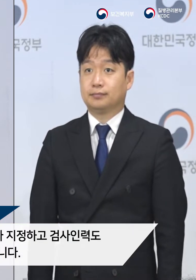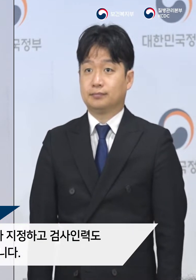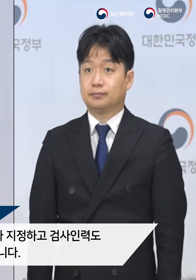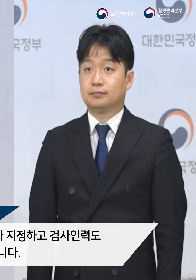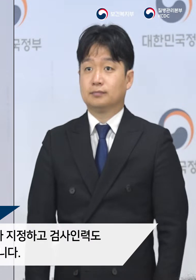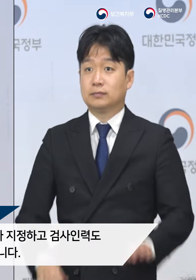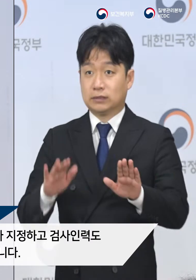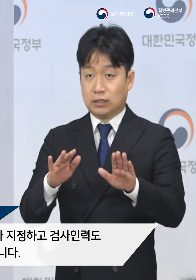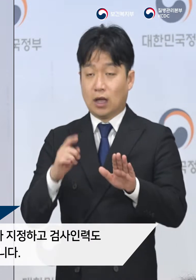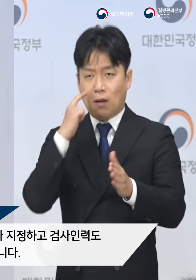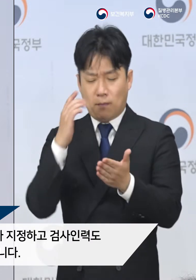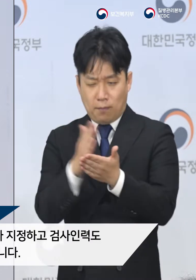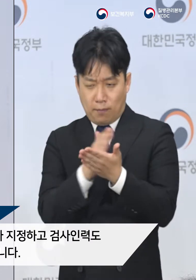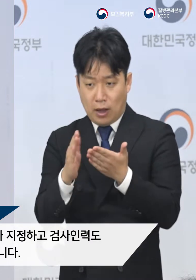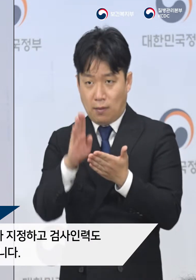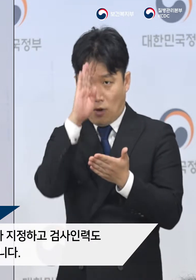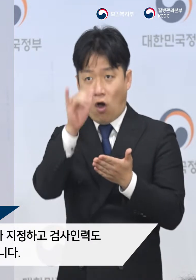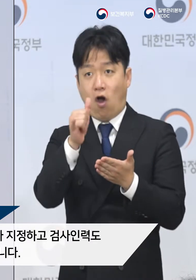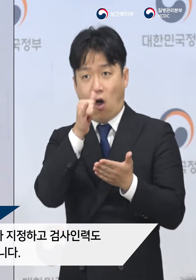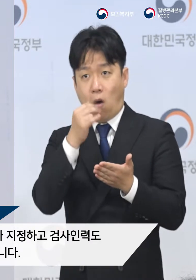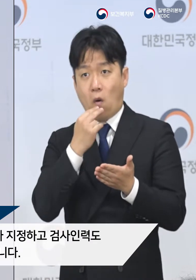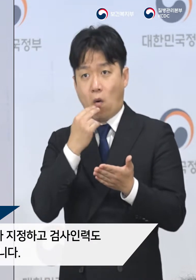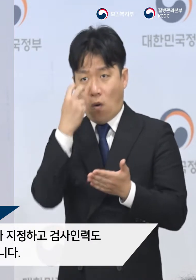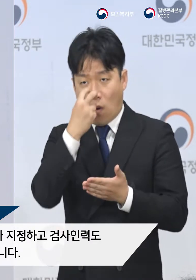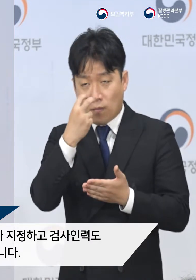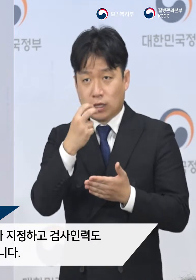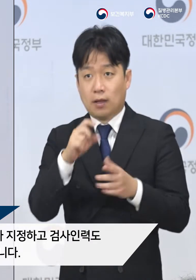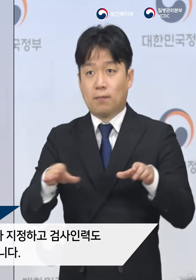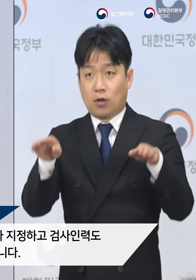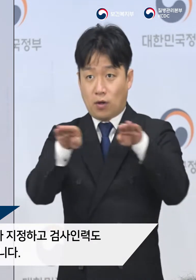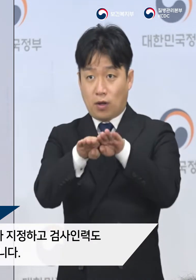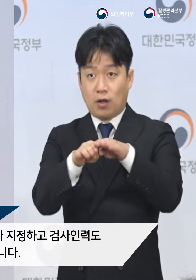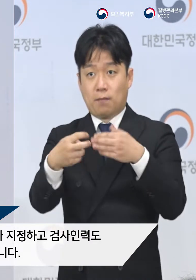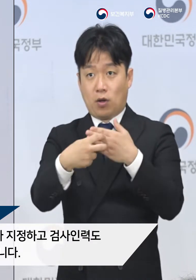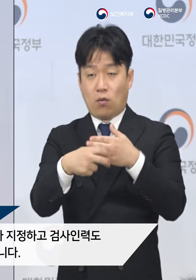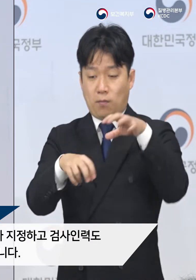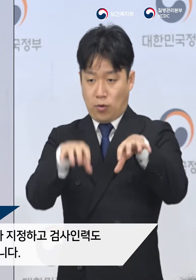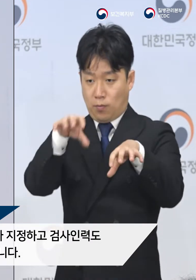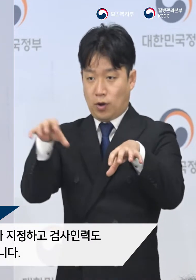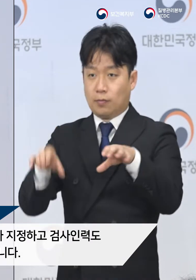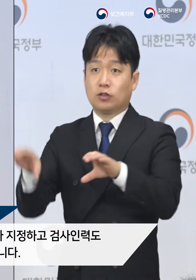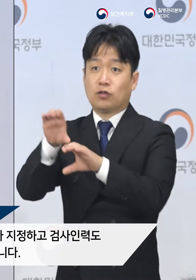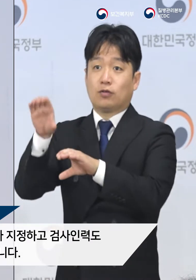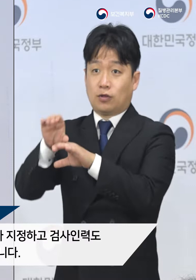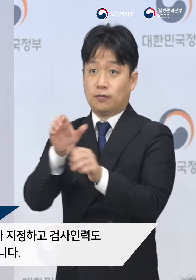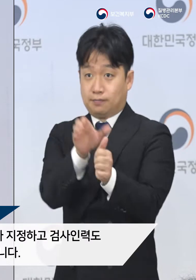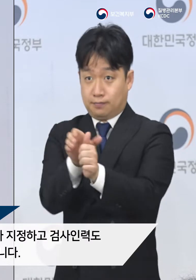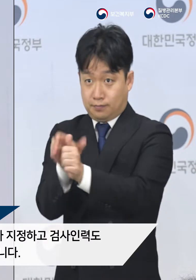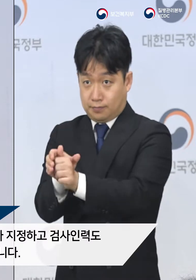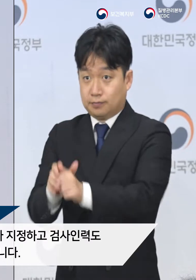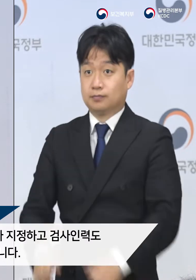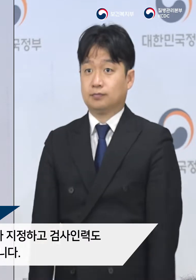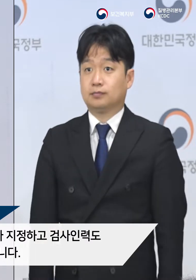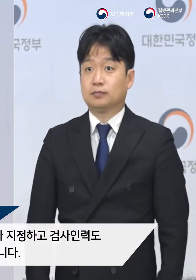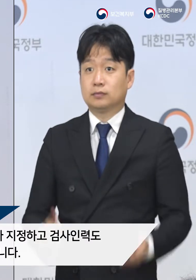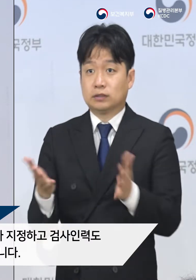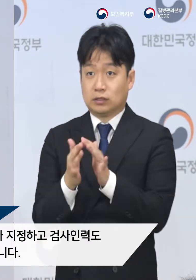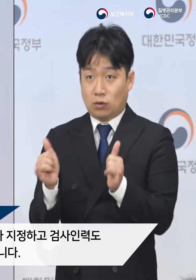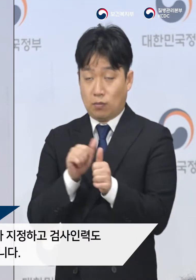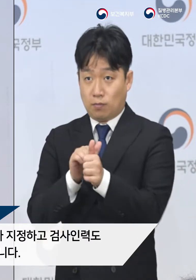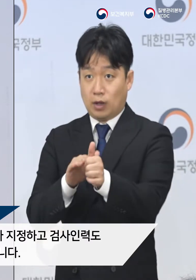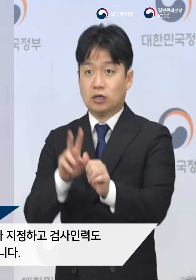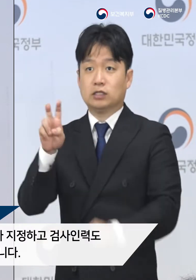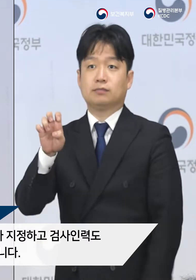진단검사가 가능한 의료기관 4개소를 추가 지정하고 검사 인력도 보강하여 공중보건의사